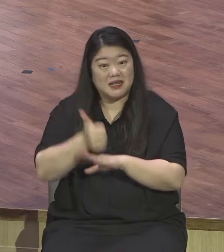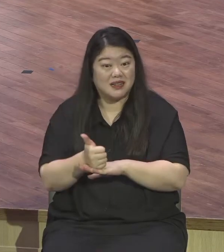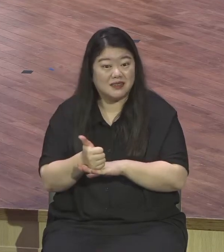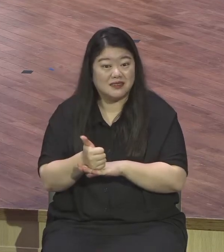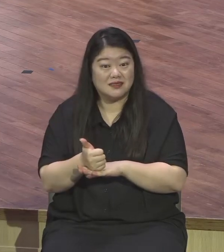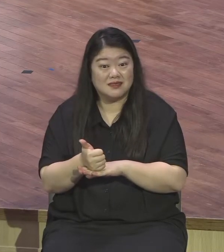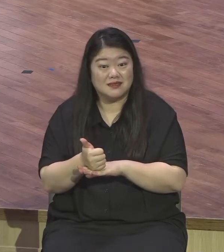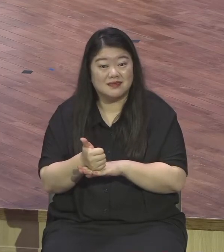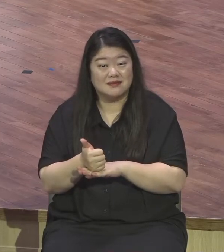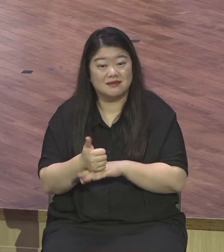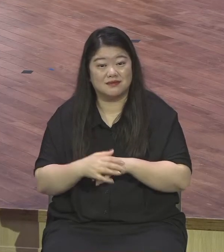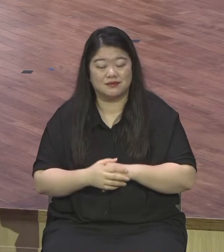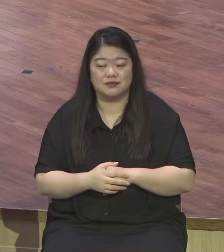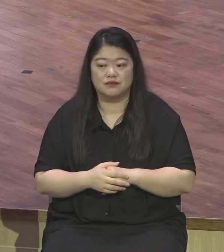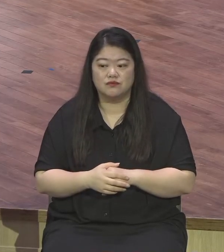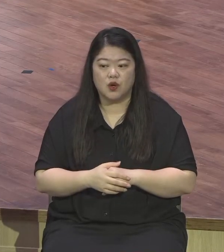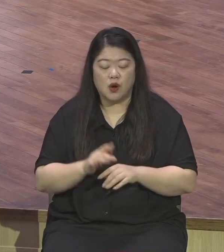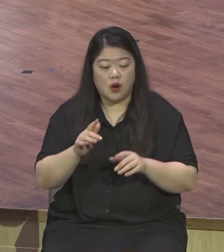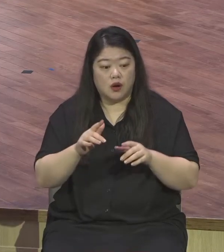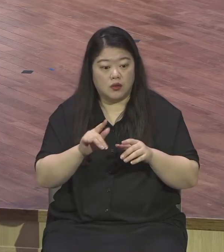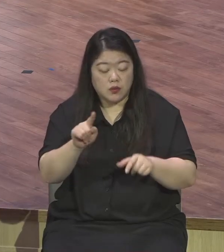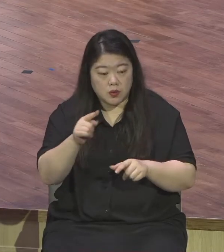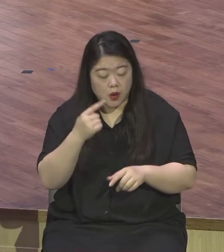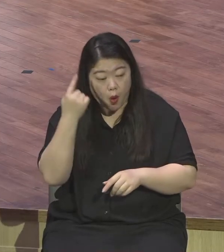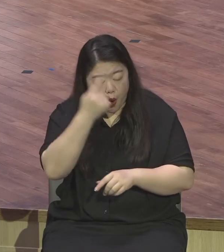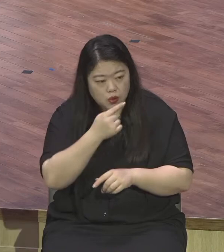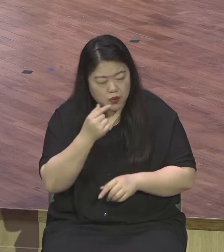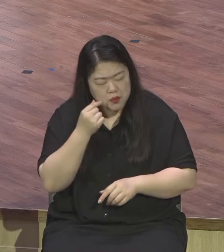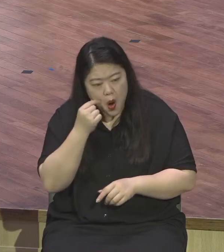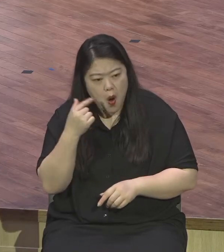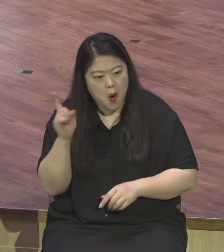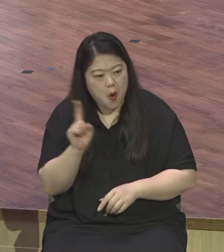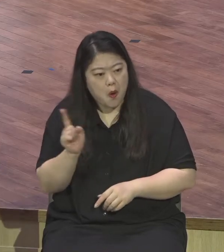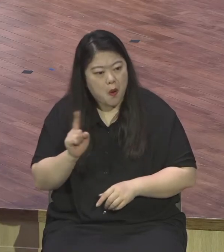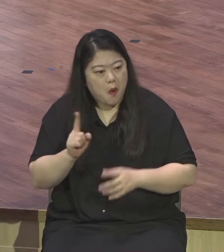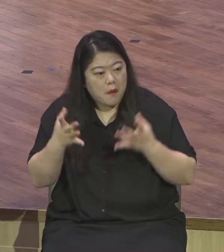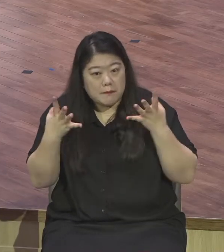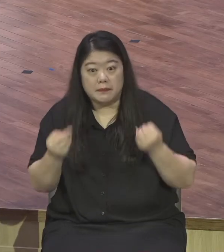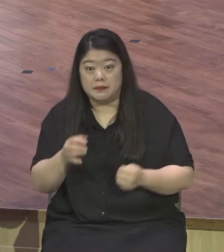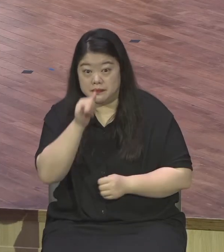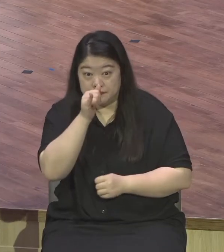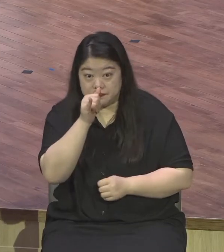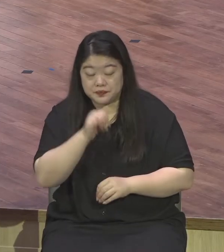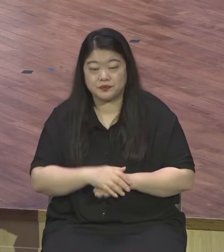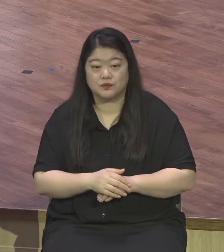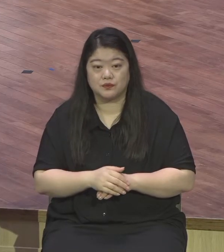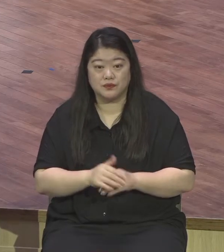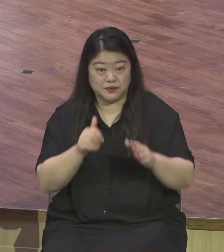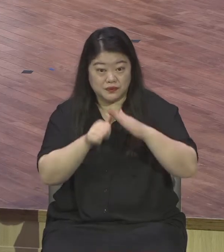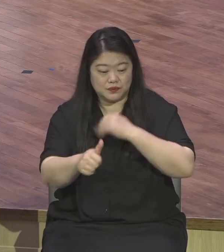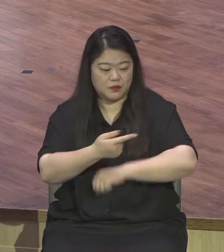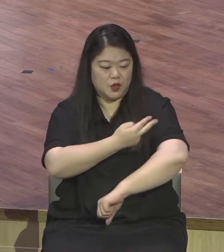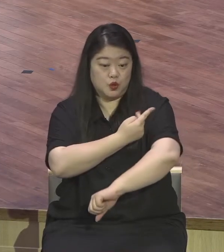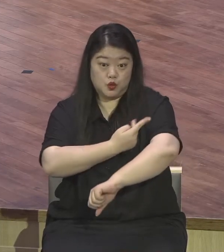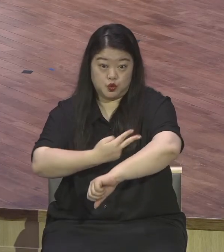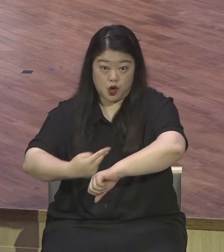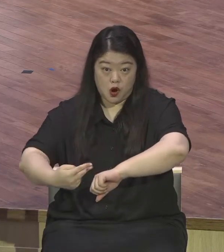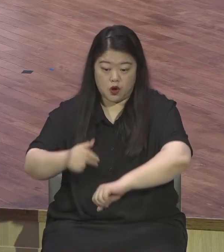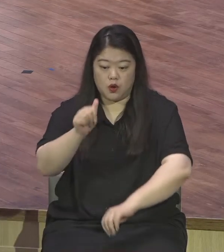따서가 아니고 예를 들자면 수영에 이번에 큰 감동을 준 우리 황선우 선수